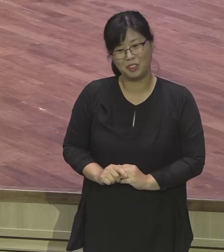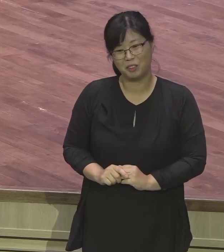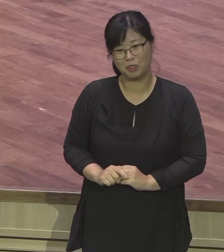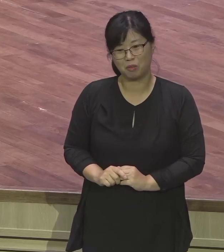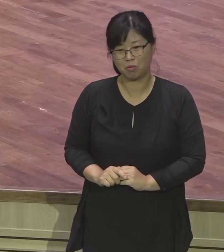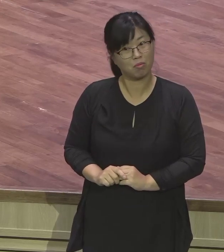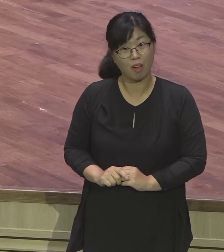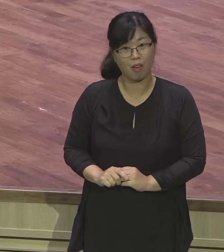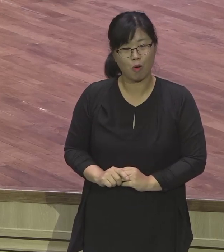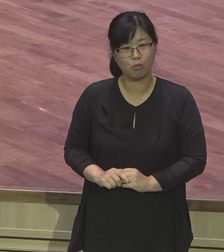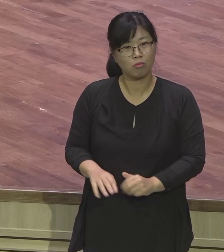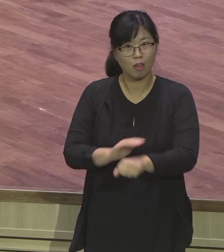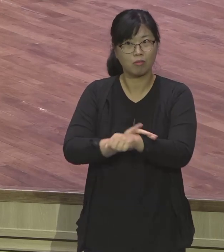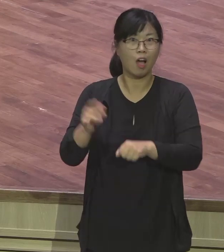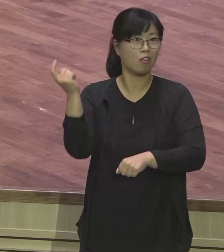너가 맞아야 일을 하지.